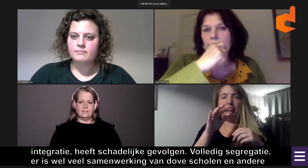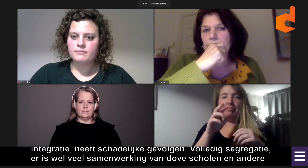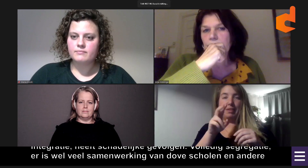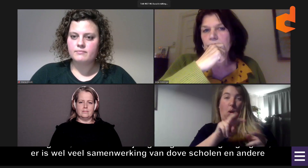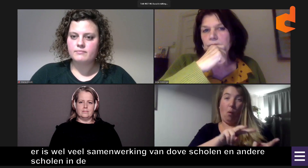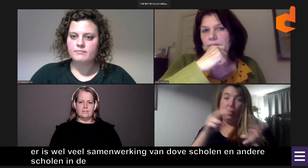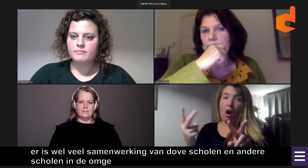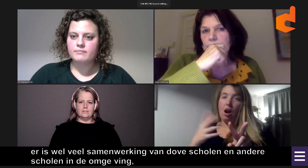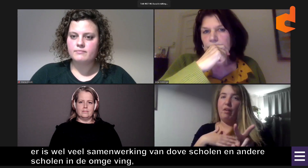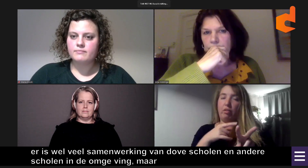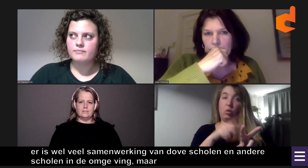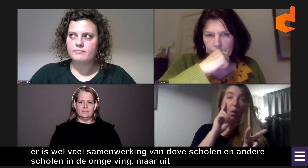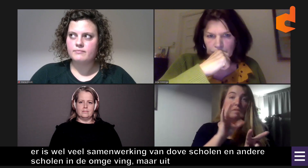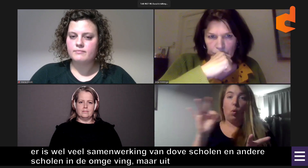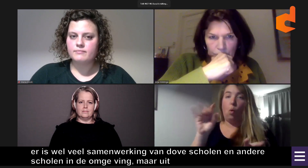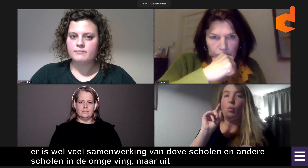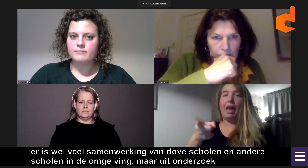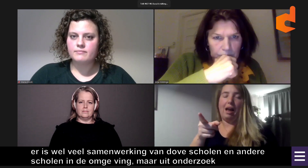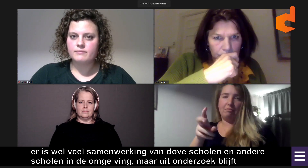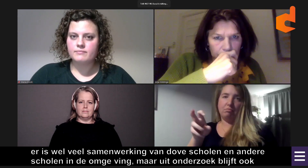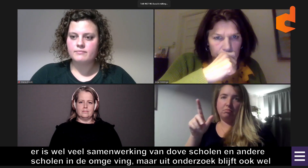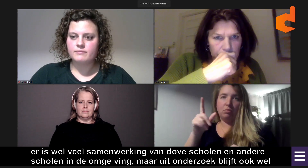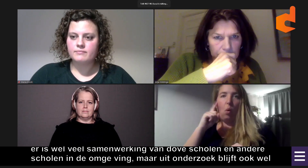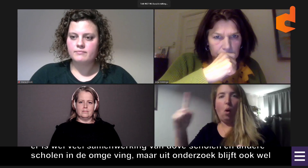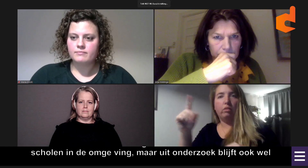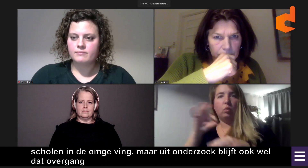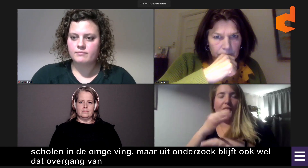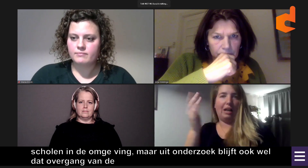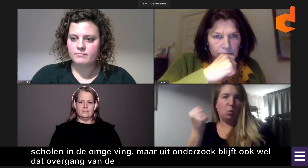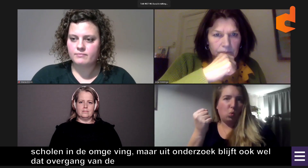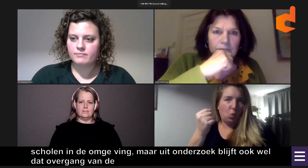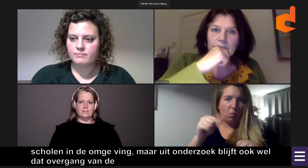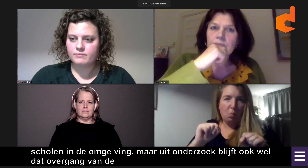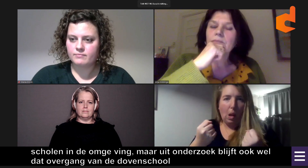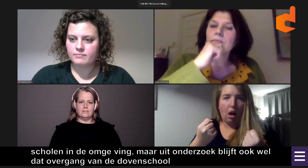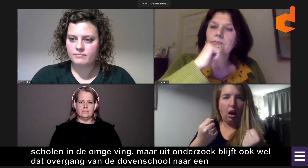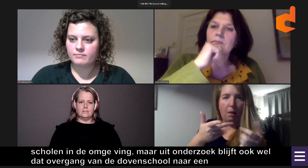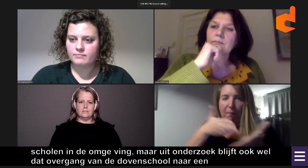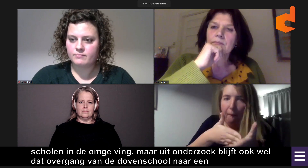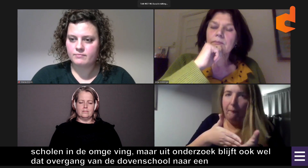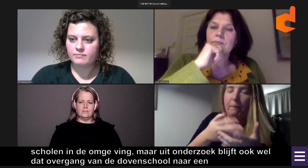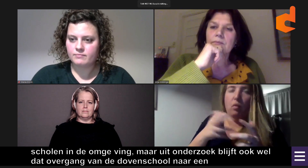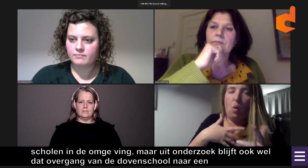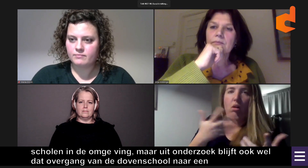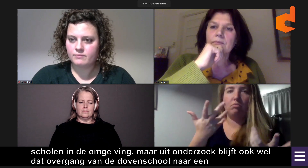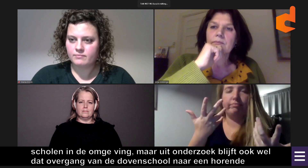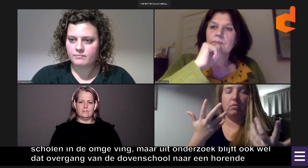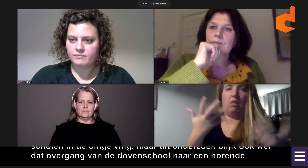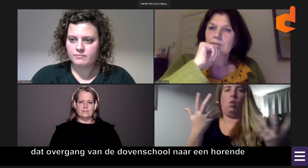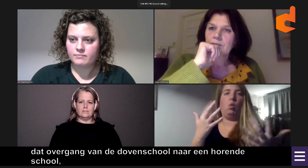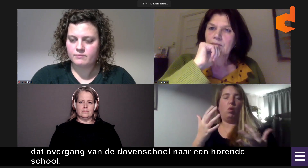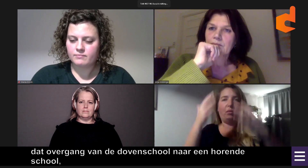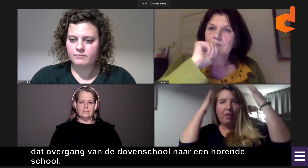Ja. Dat de overgang van de dove school naar een horende school. Naar het reguliere onderwijs